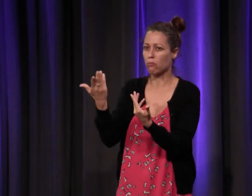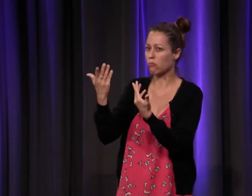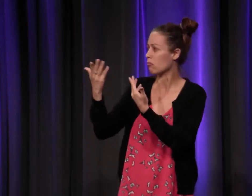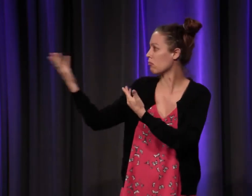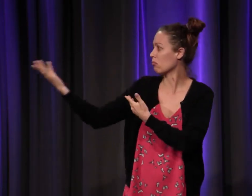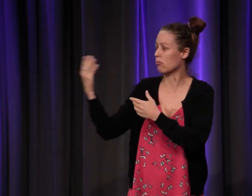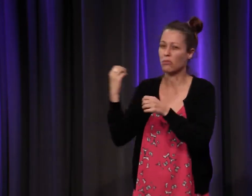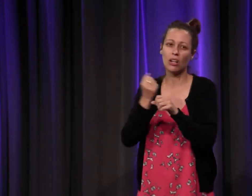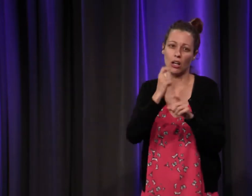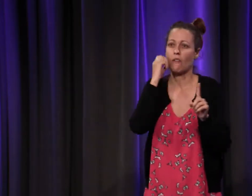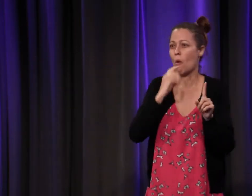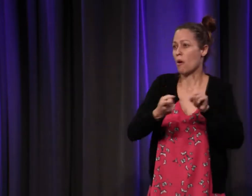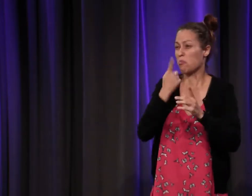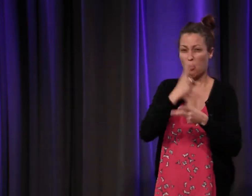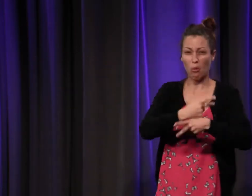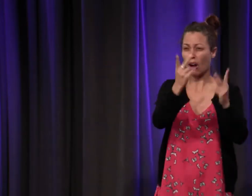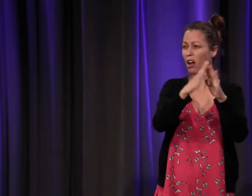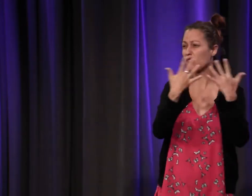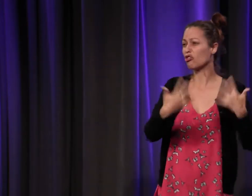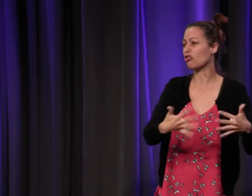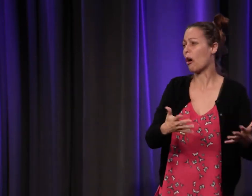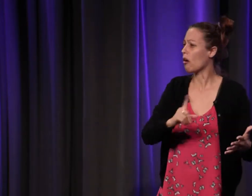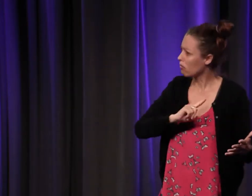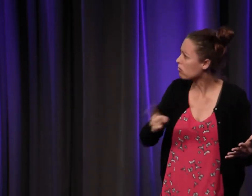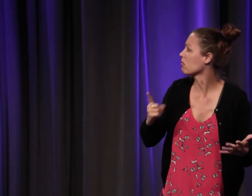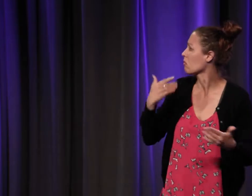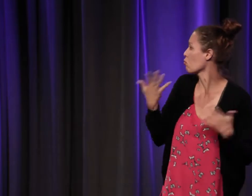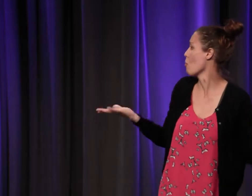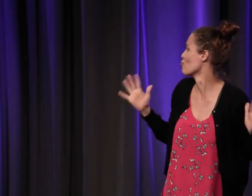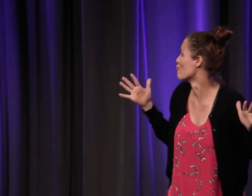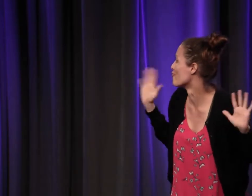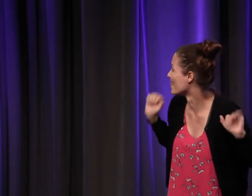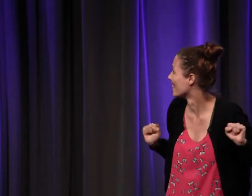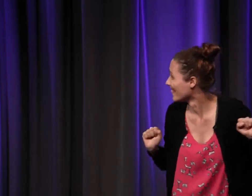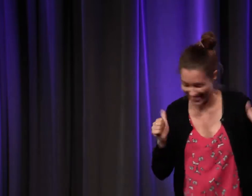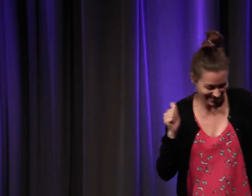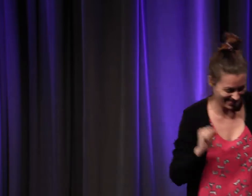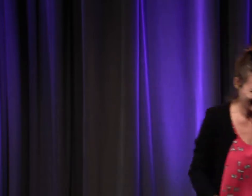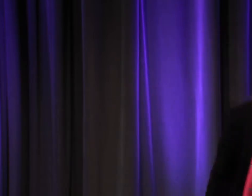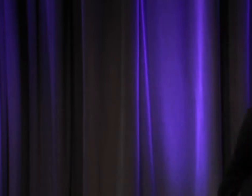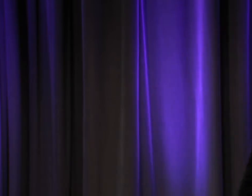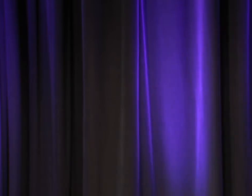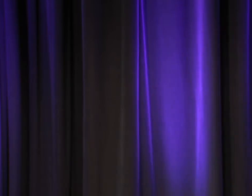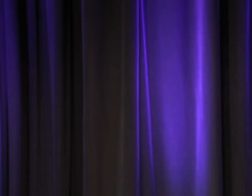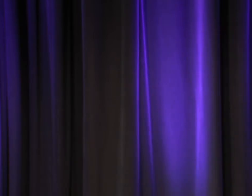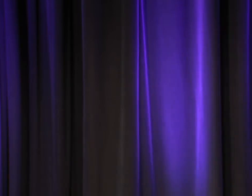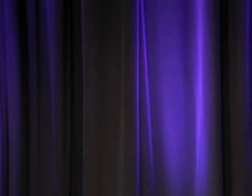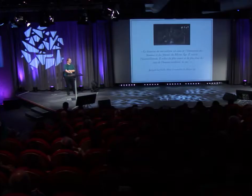possible peut-être parce que c'est un ethnologue entendant peut-être que vous pourriez travailler en collaboration sourd et entendant pour cette recherche de